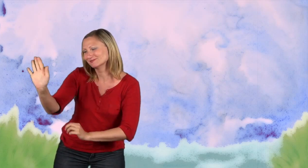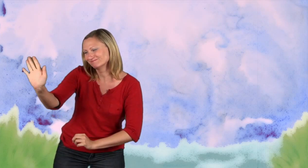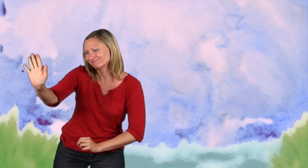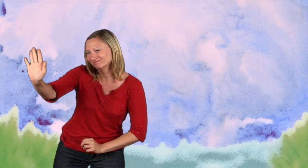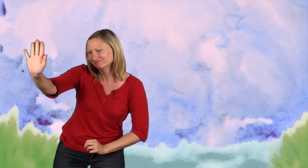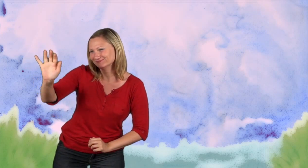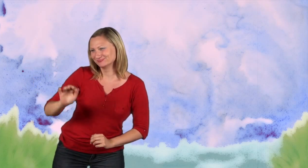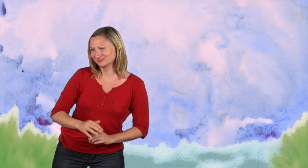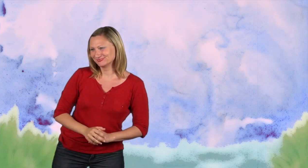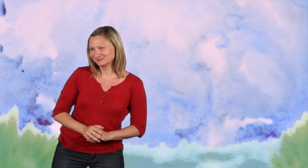Maus.